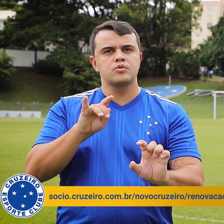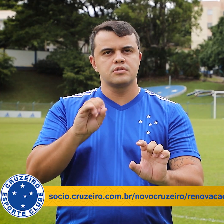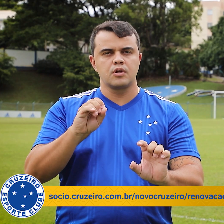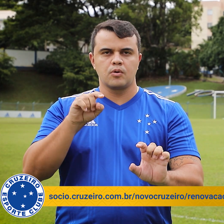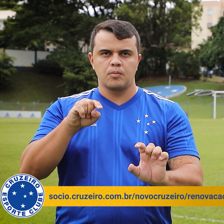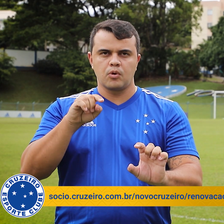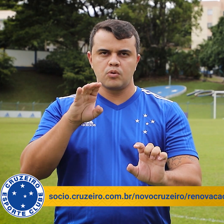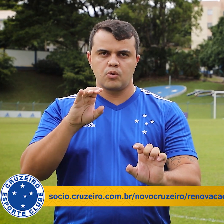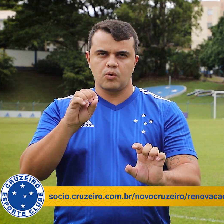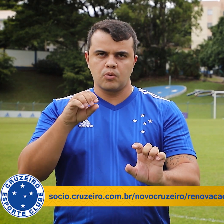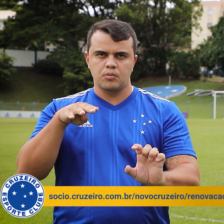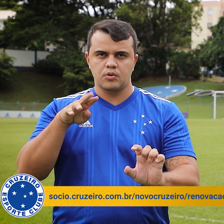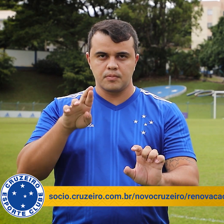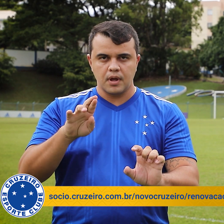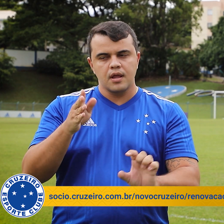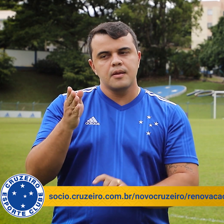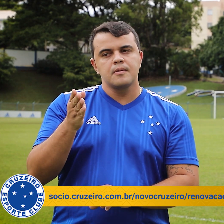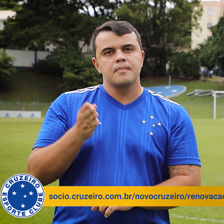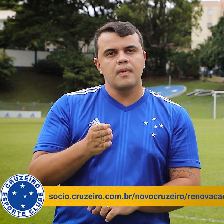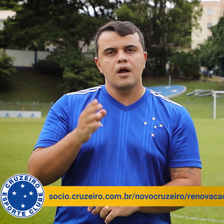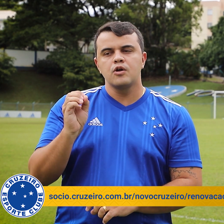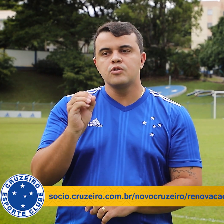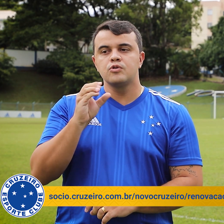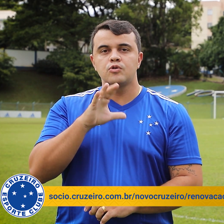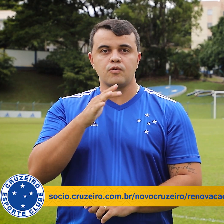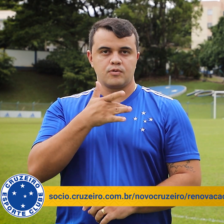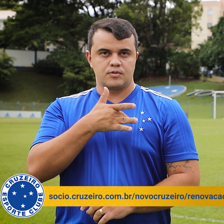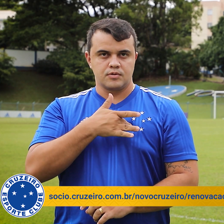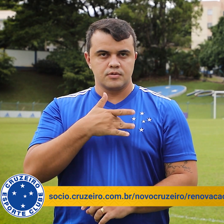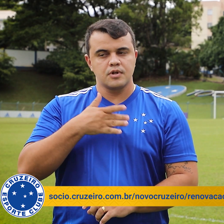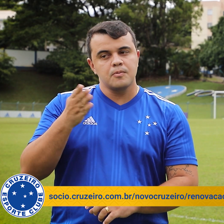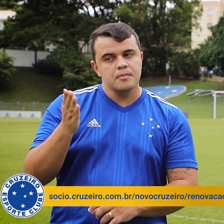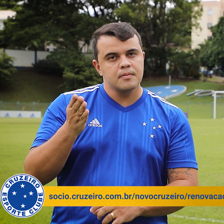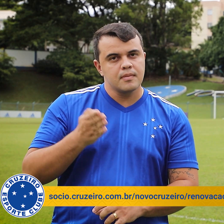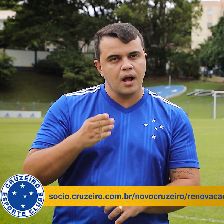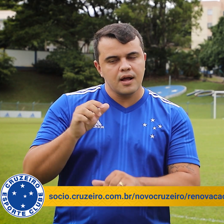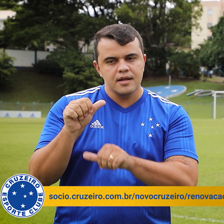novo cruzeiro barra renovação e caminhe junto com o Cruzeiro.